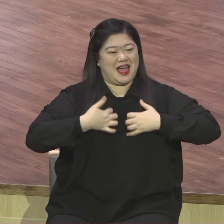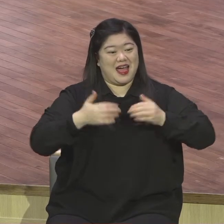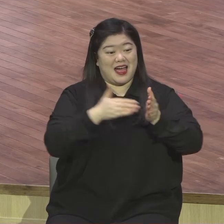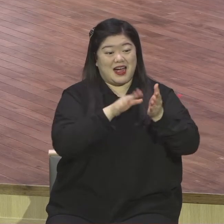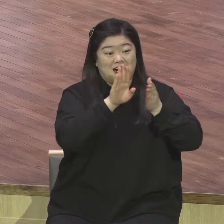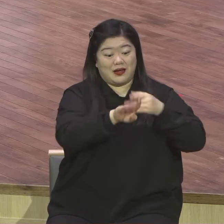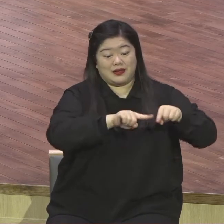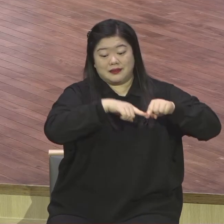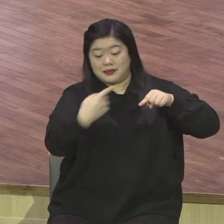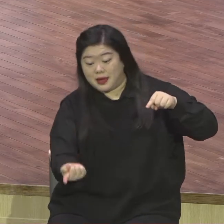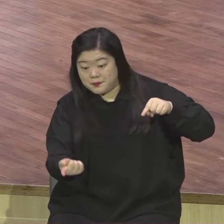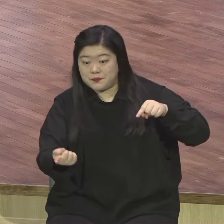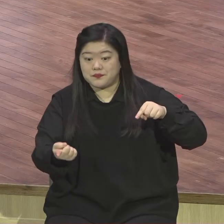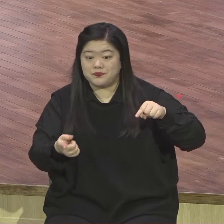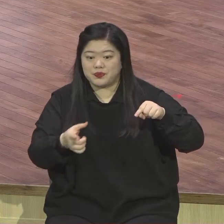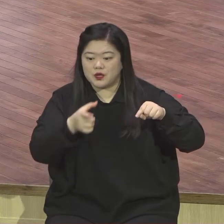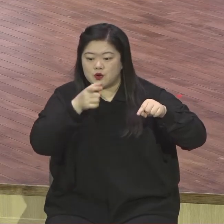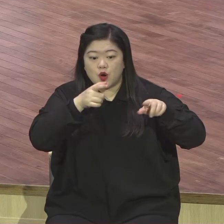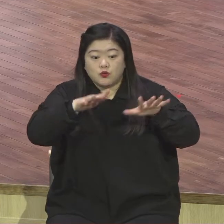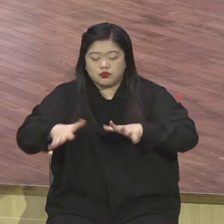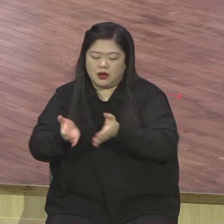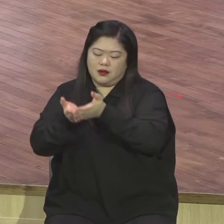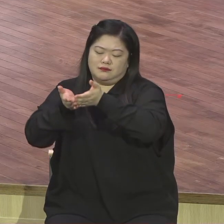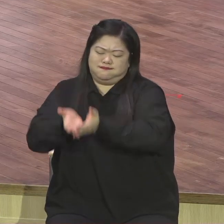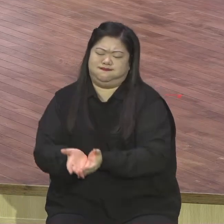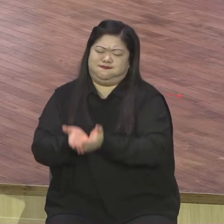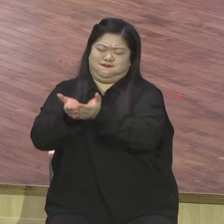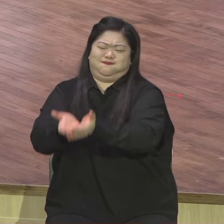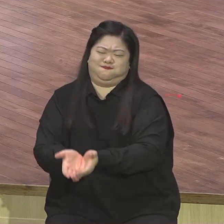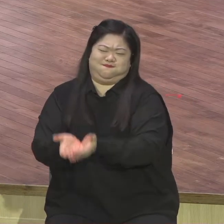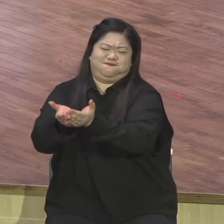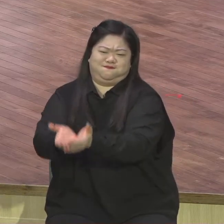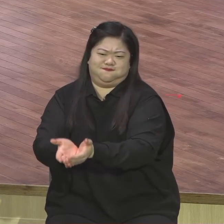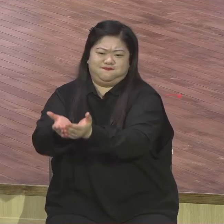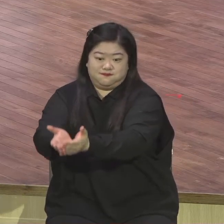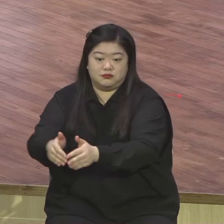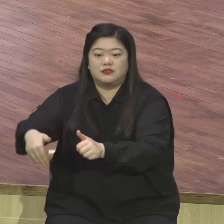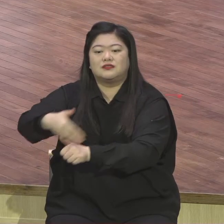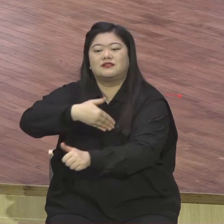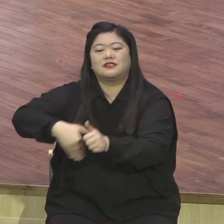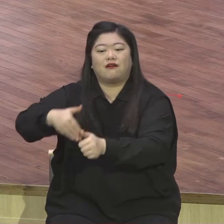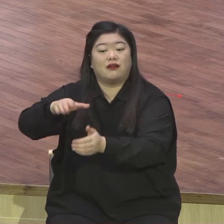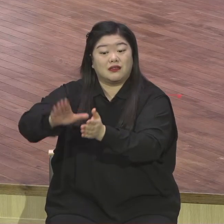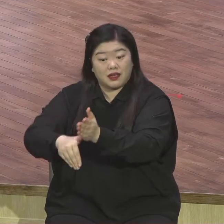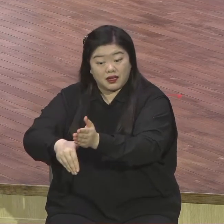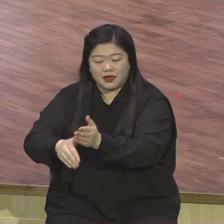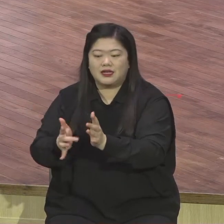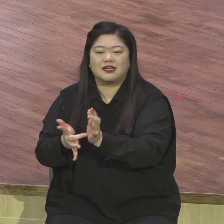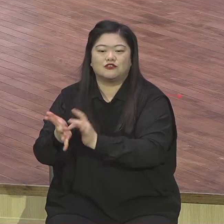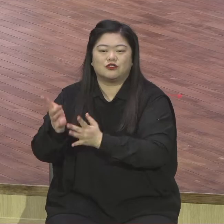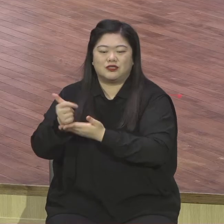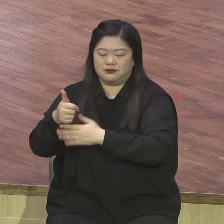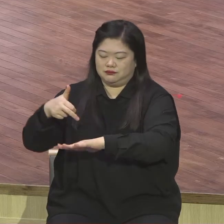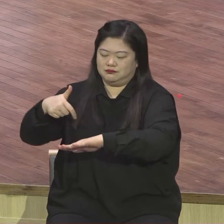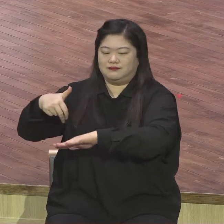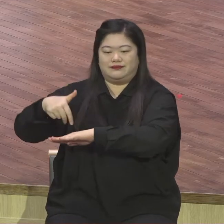절체, 절명의 이러한 상황 속에 지금 놓이게 됩니다. 우리들도